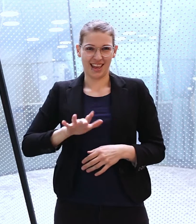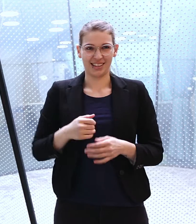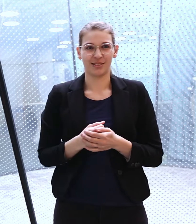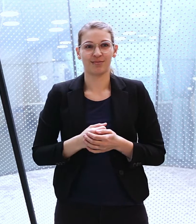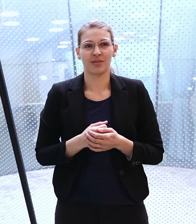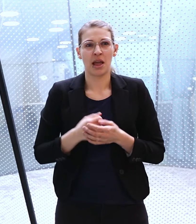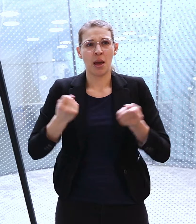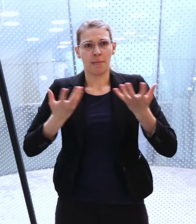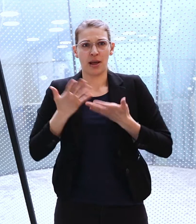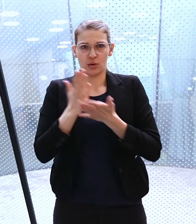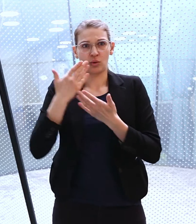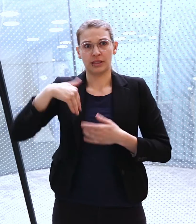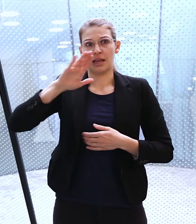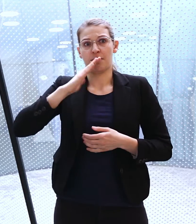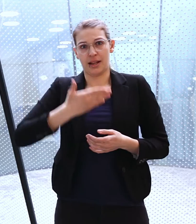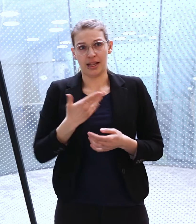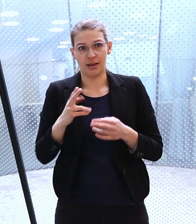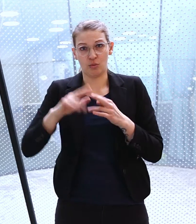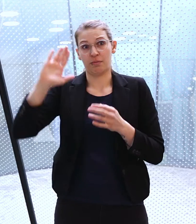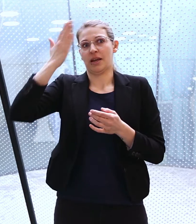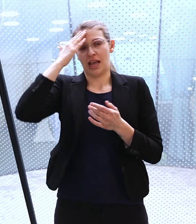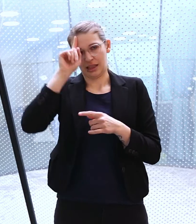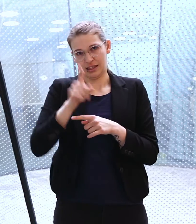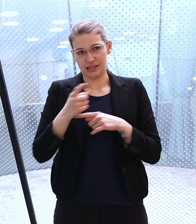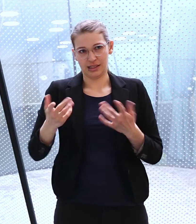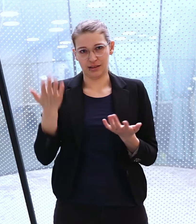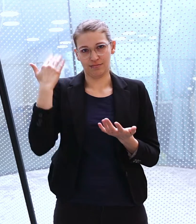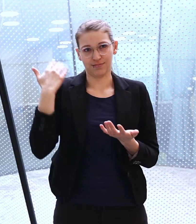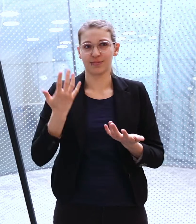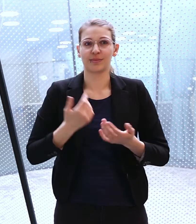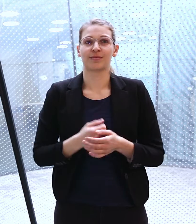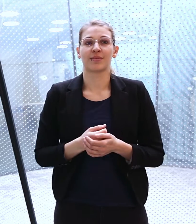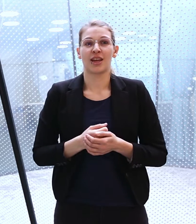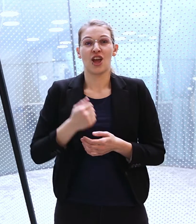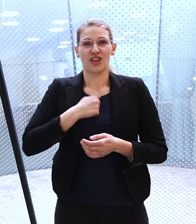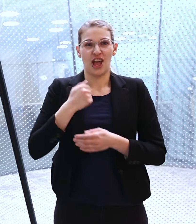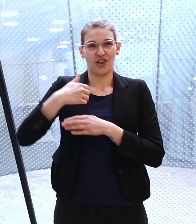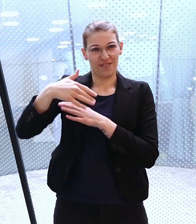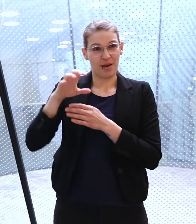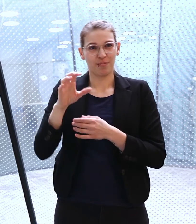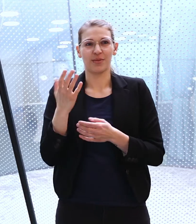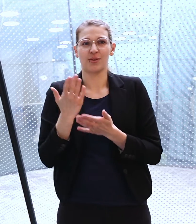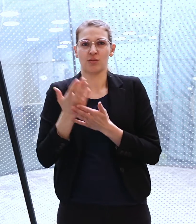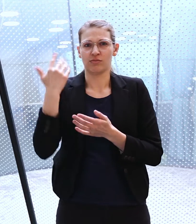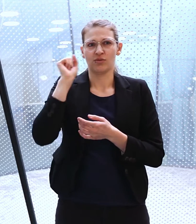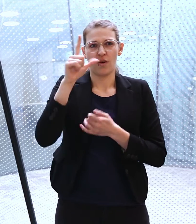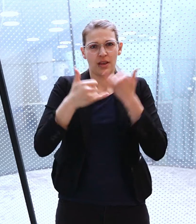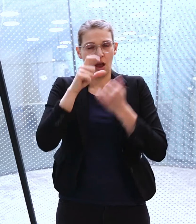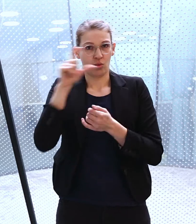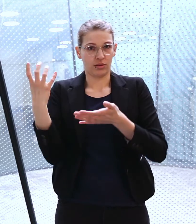Heiligen Geist. Der Panthia war schon immer ein sehr beliebtes Wappentier. Auf dem steirischen Wappen ist er seit dem